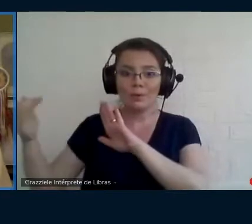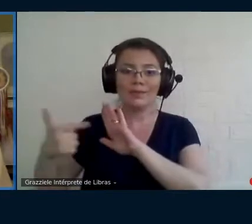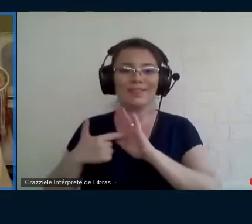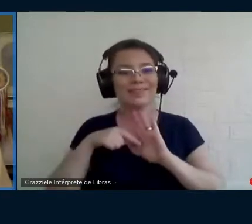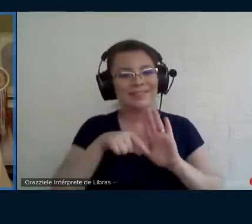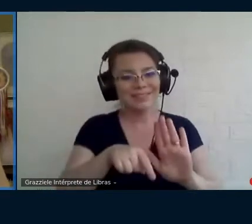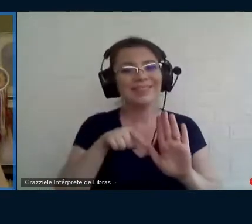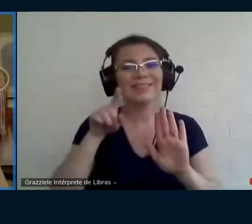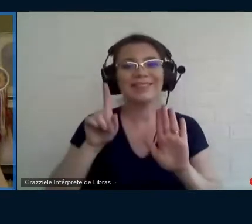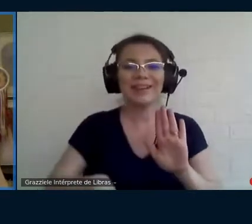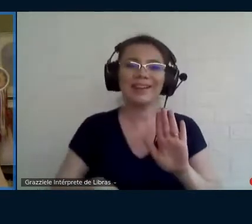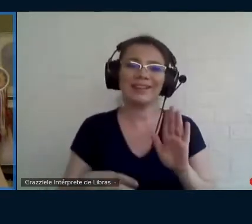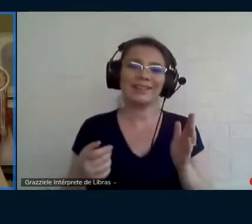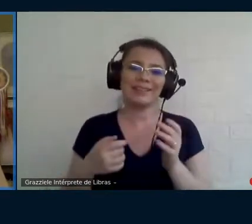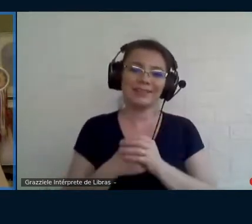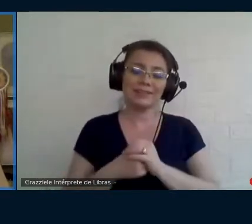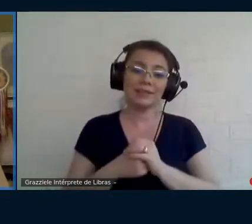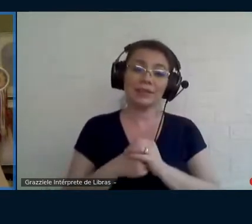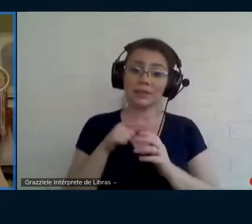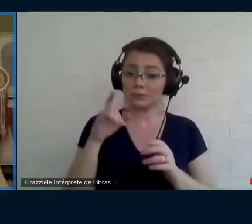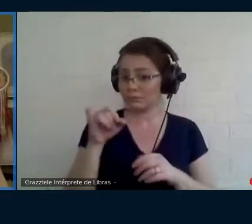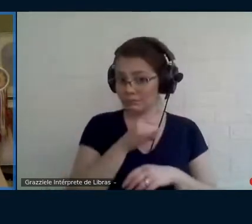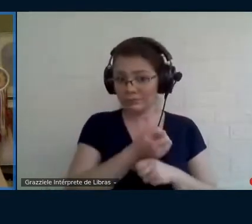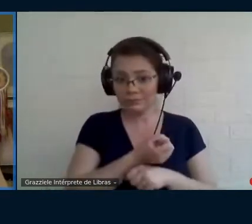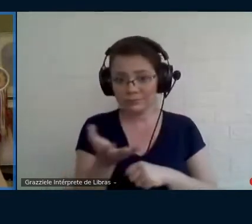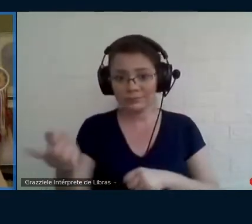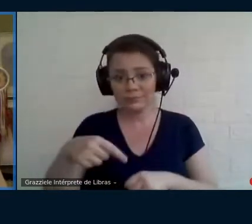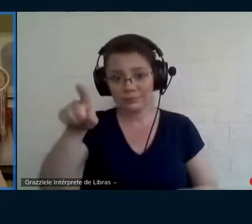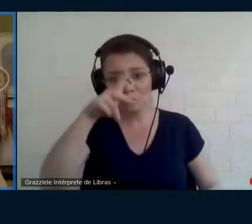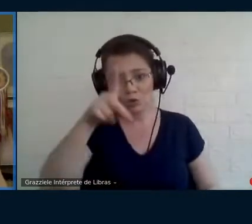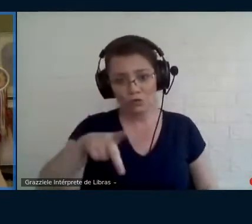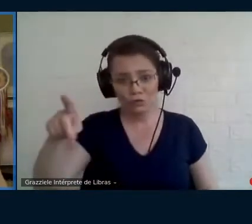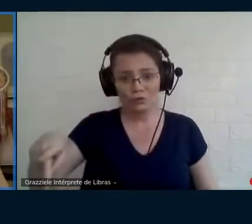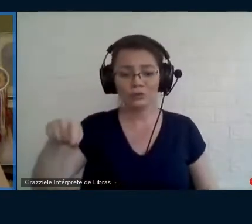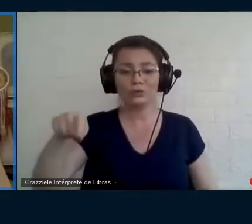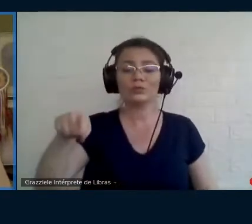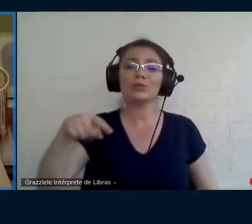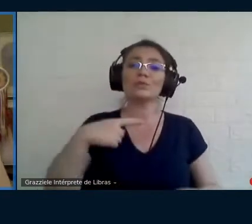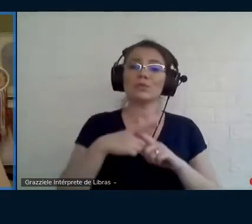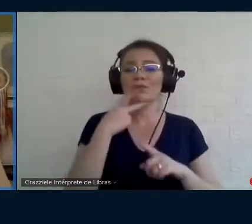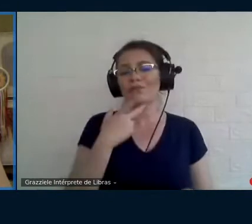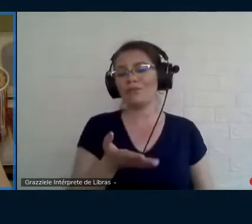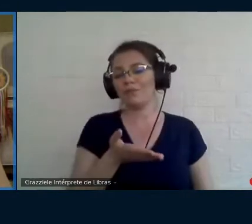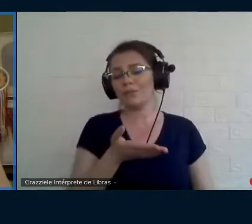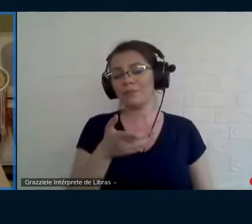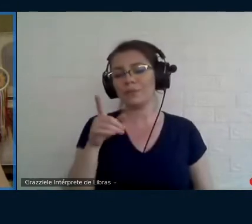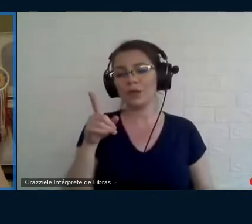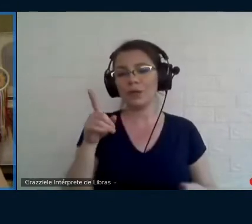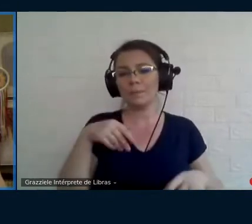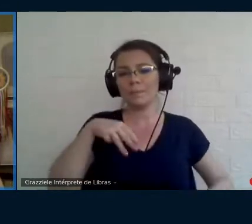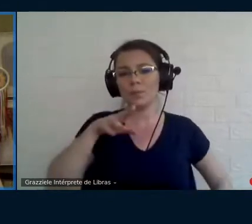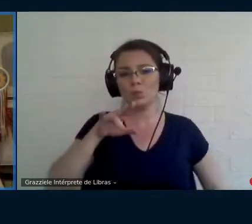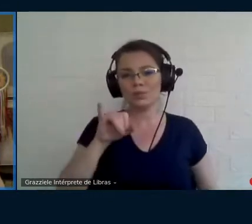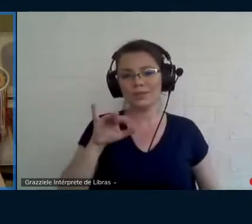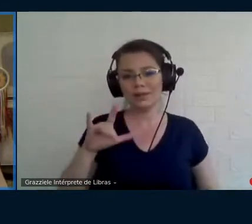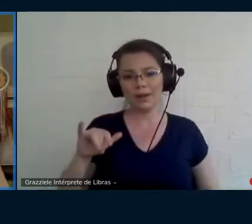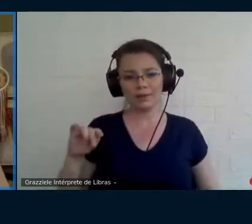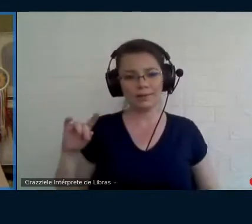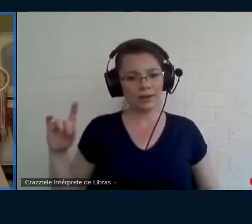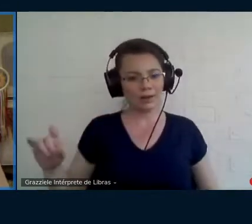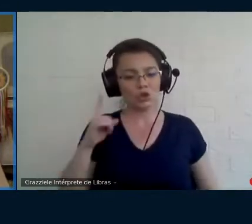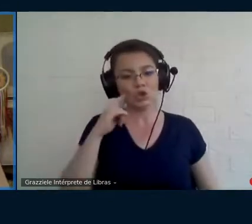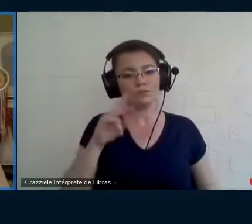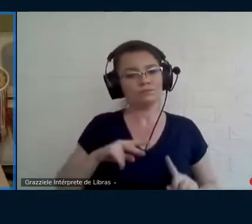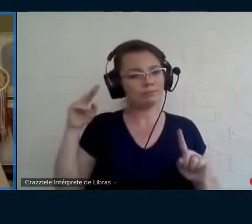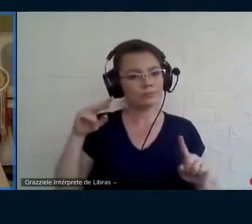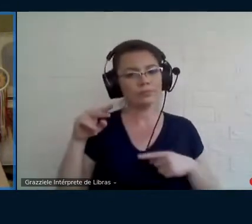importantíssimo para os professores para os professores você vai dizer que a musicalidade ela é vista e deveria ser